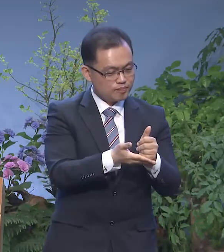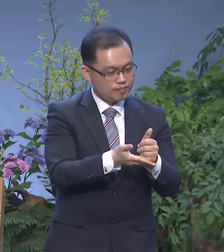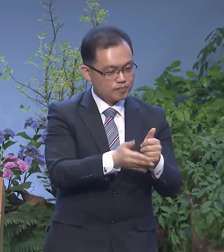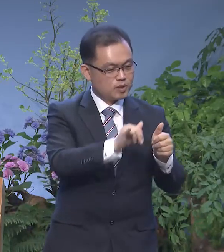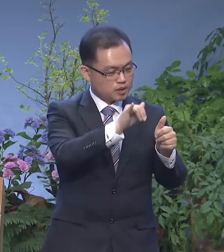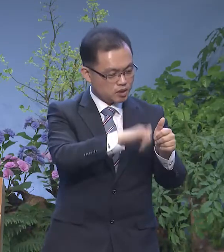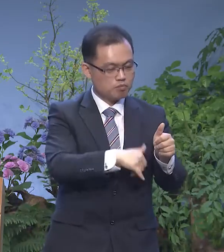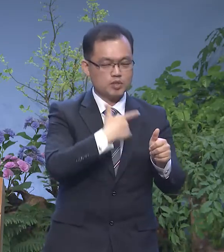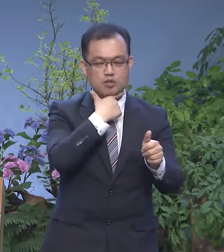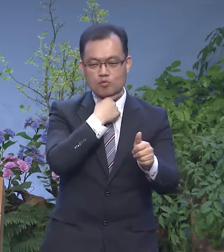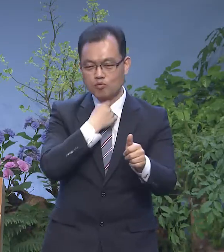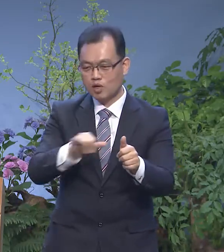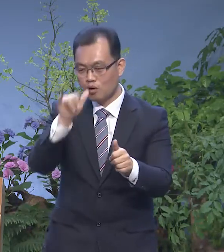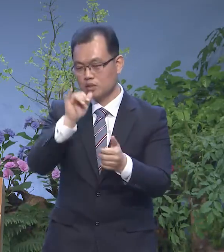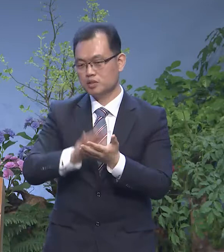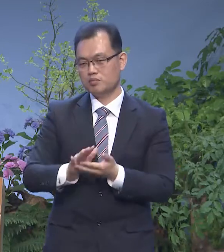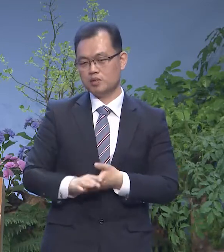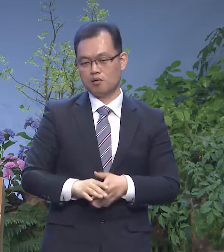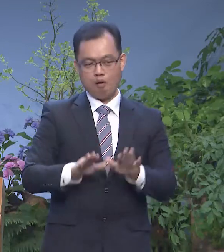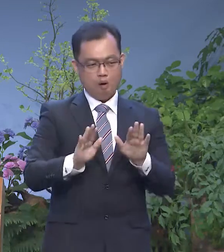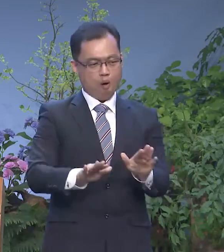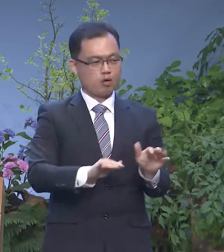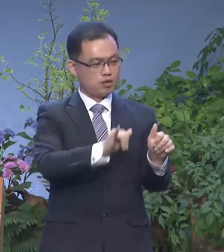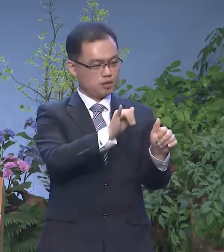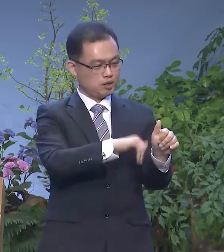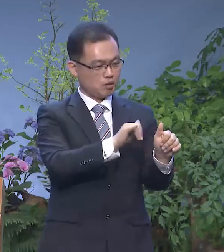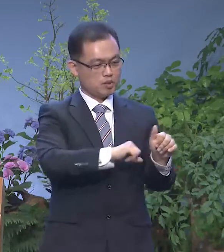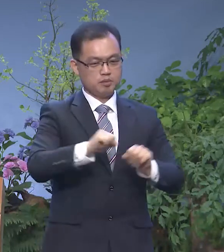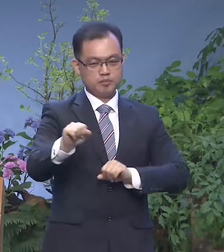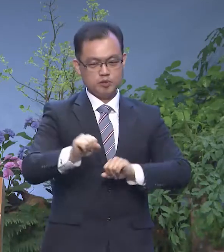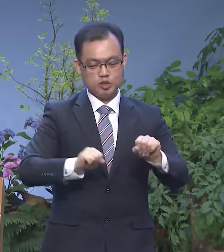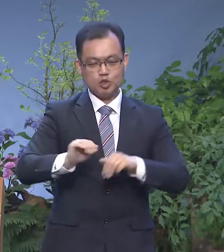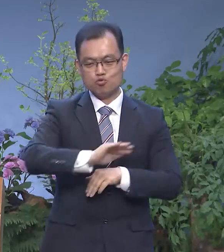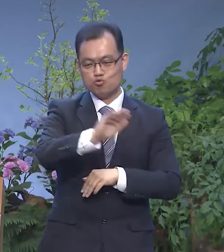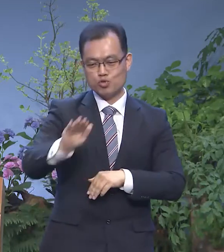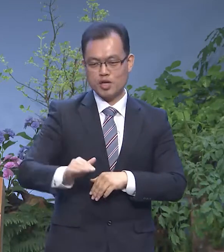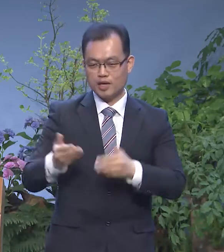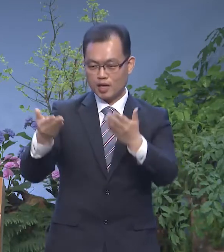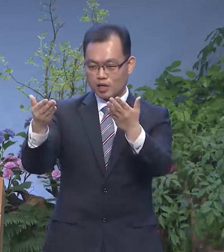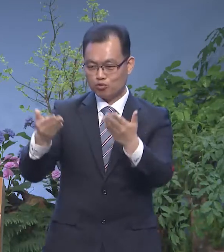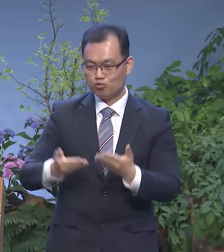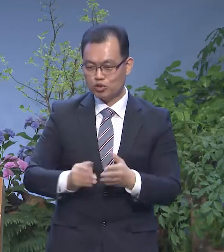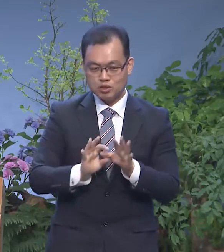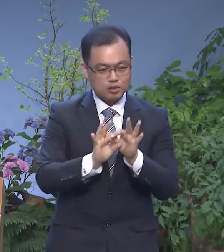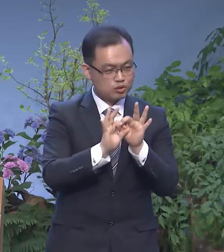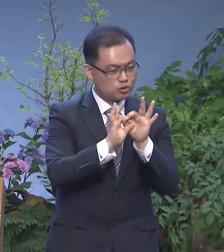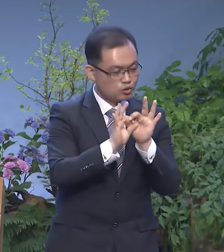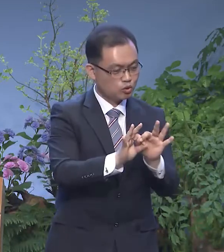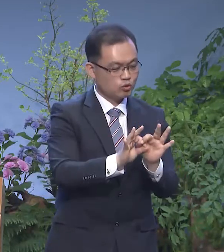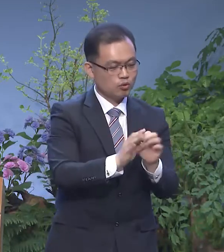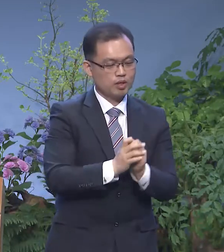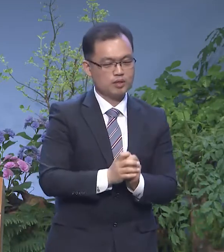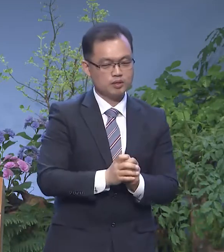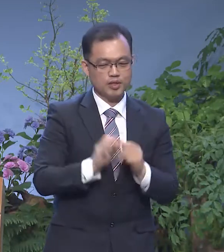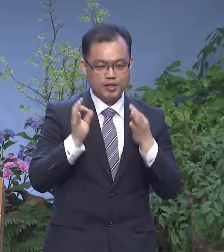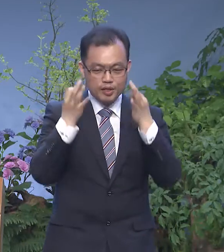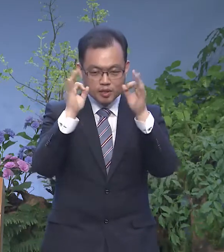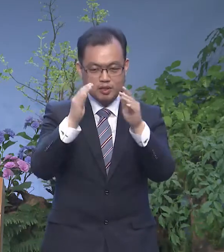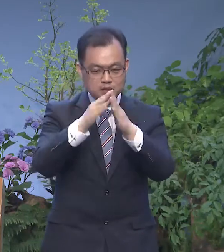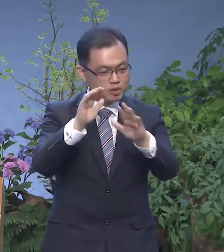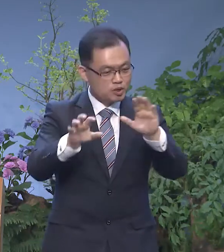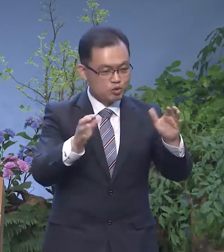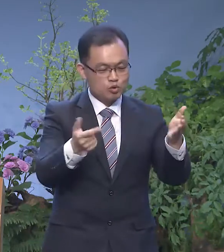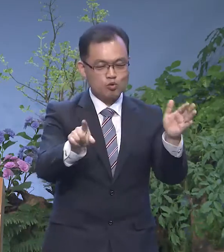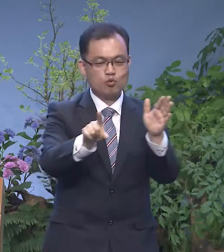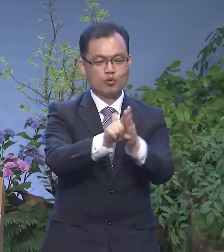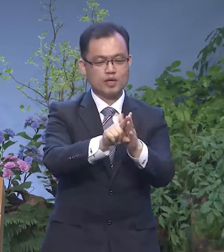것입니다 오늘 성김을 실천하도록 우리에게 주신 것을 통해서 열심히 이웃을 향해서 사용한다면